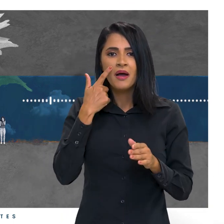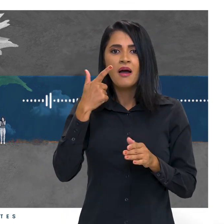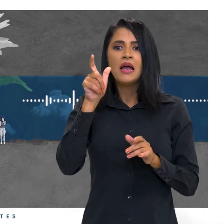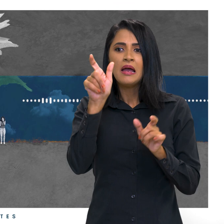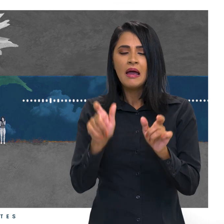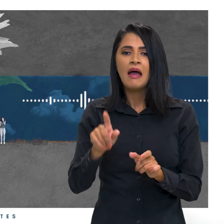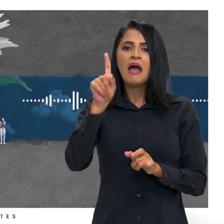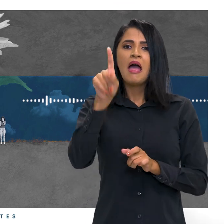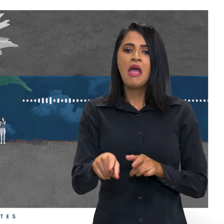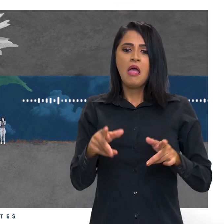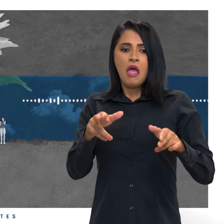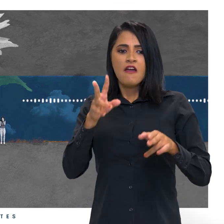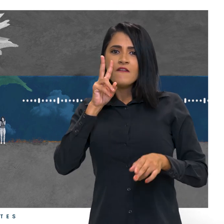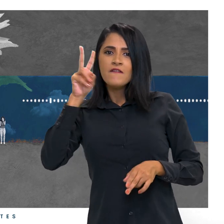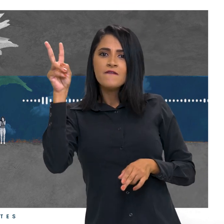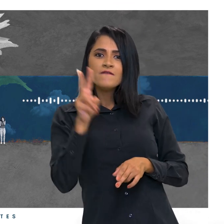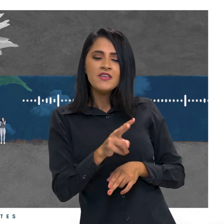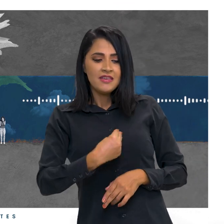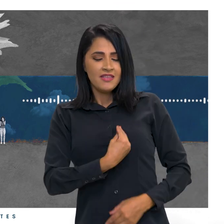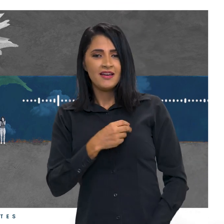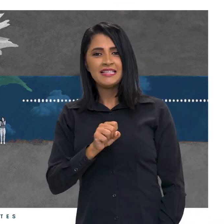esta que se vê, Severina.